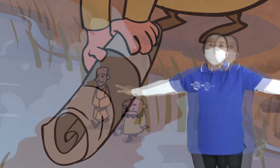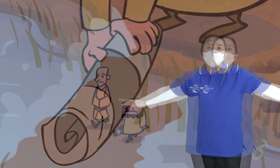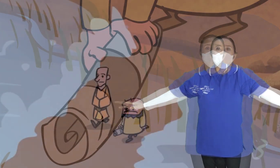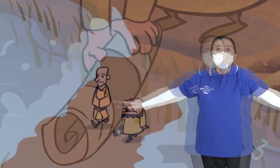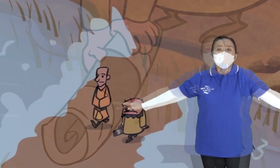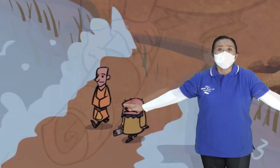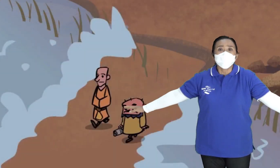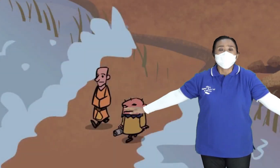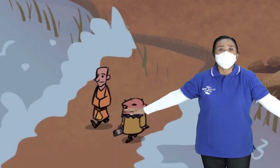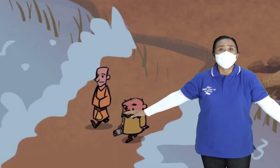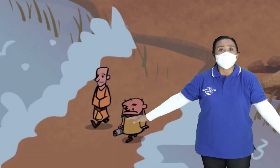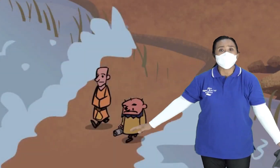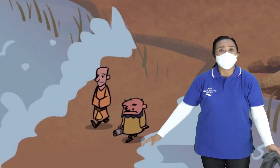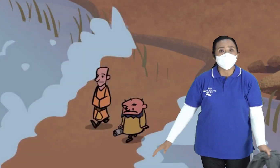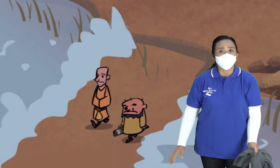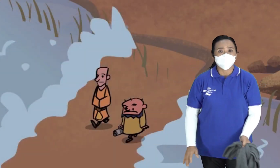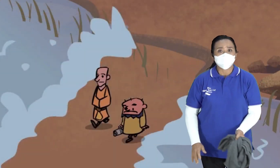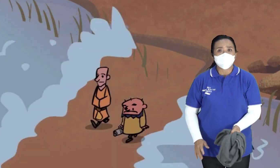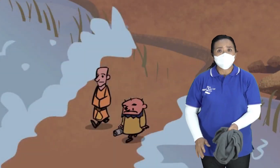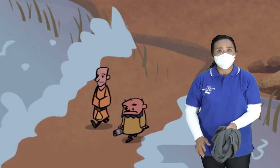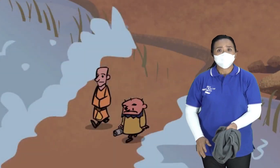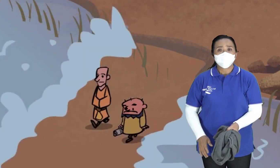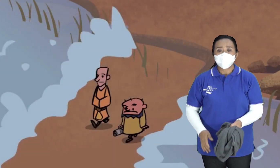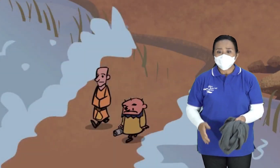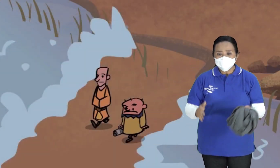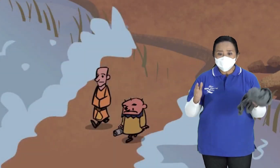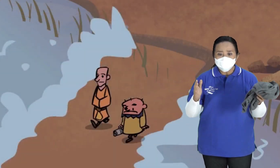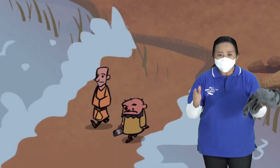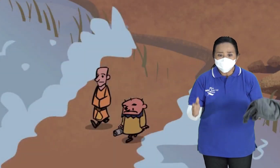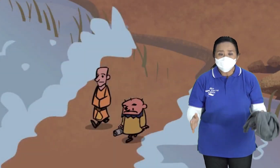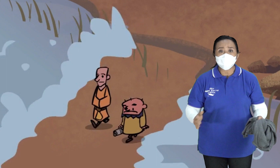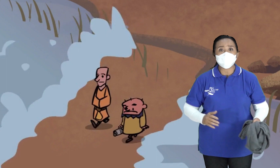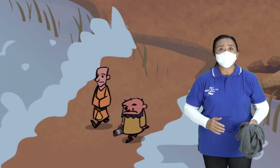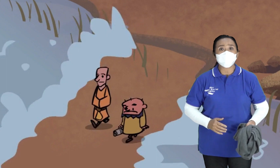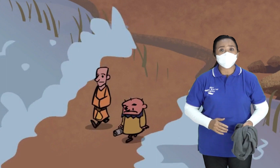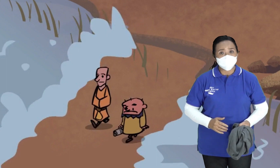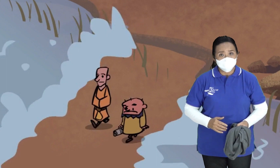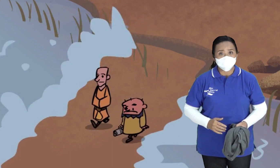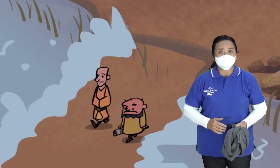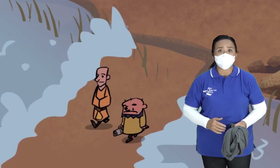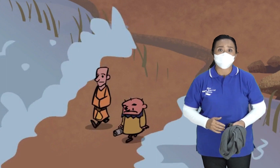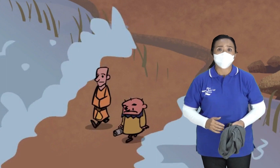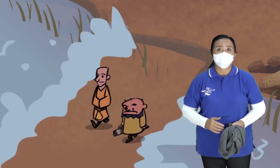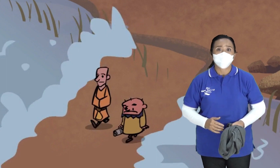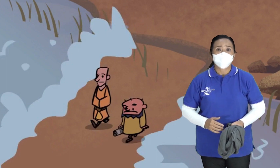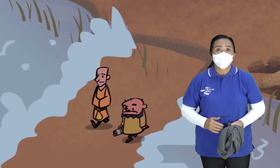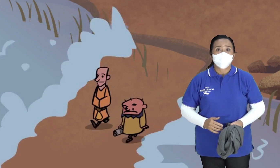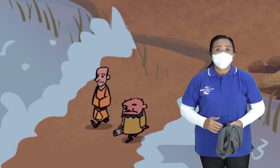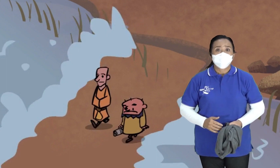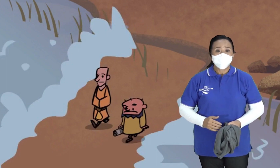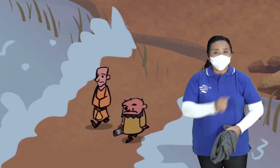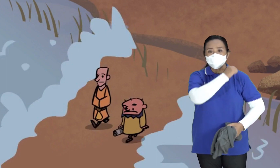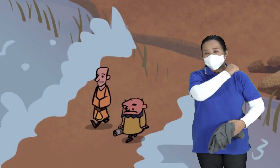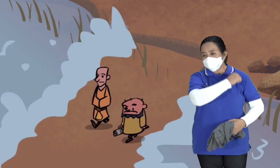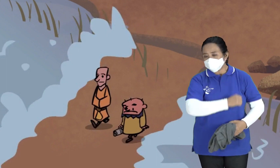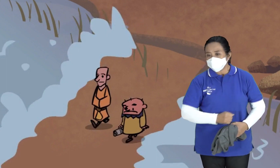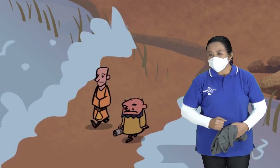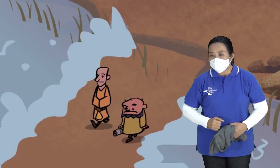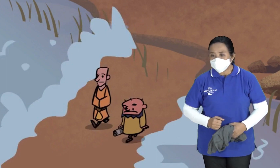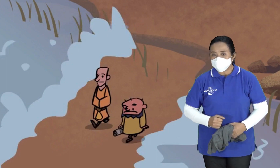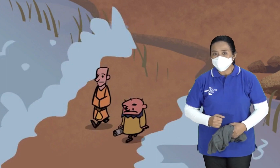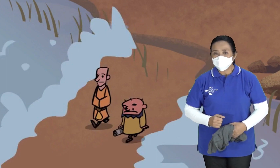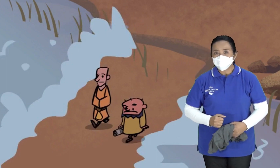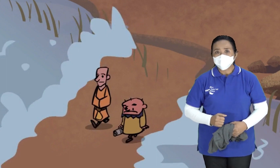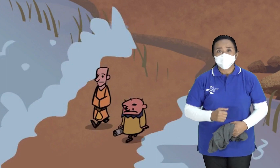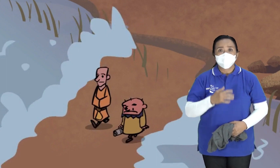terbelah dua Ke kiri dan ke kanan Ya Dan di tengahnya menyisakan Tanah yang kering Yuk sekarang kita